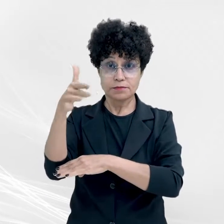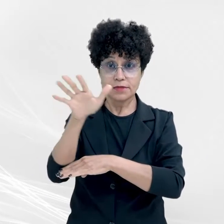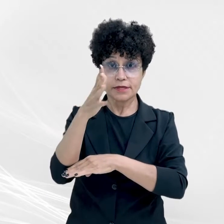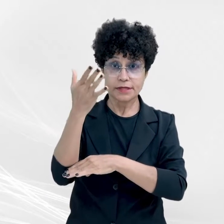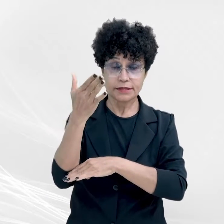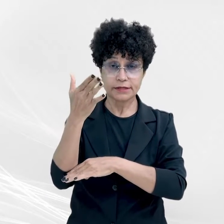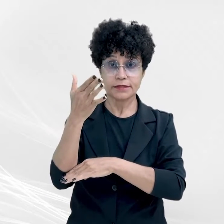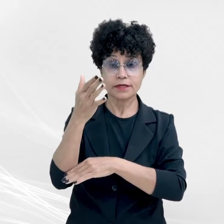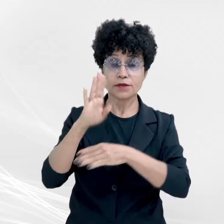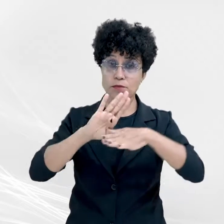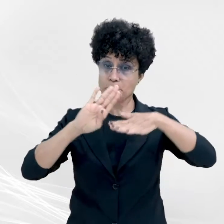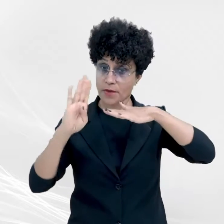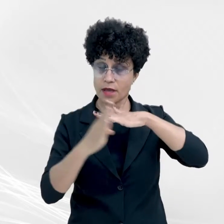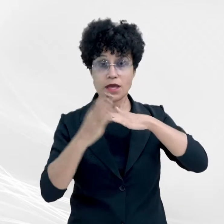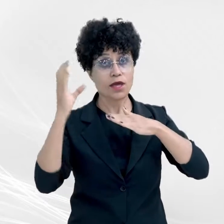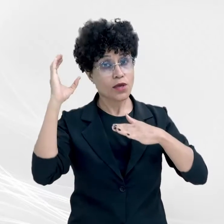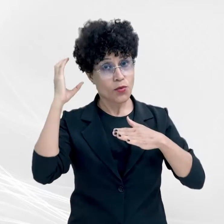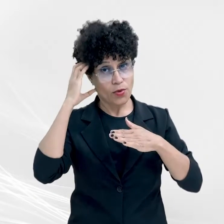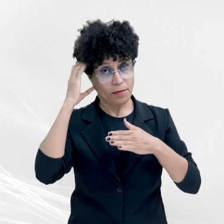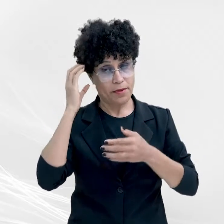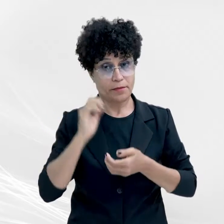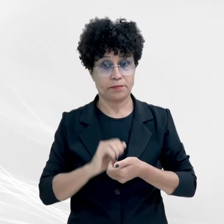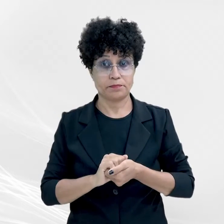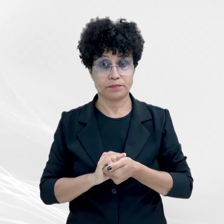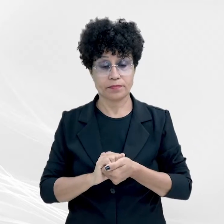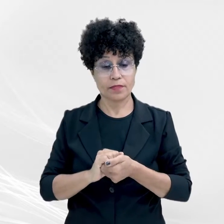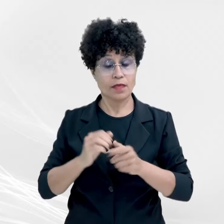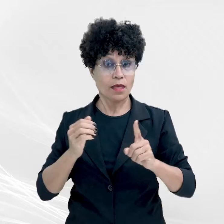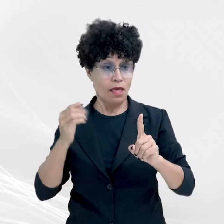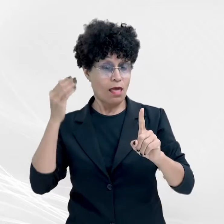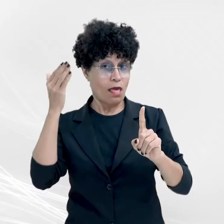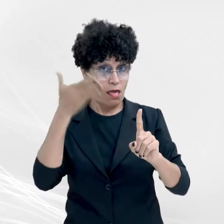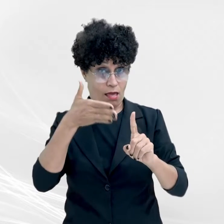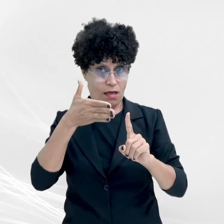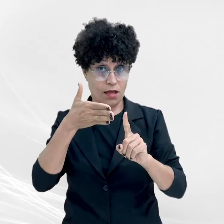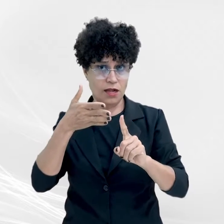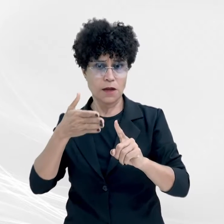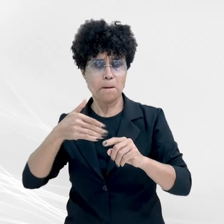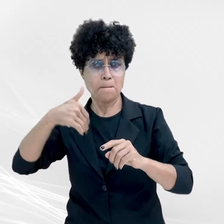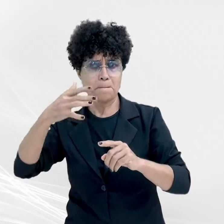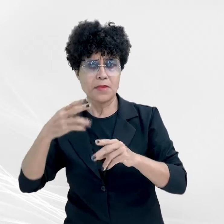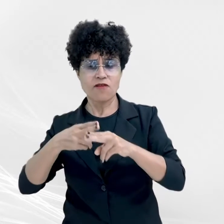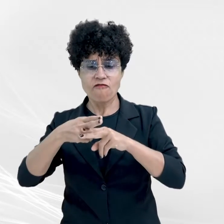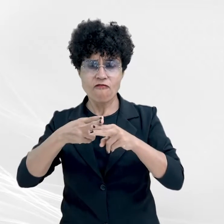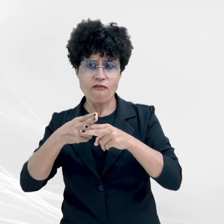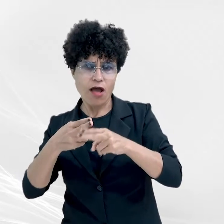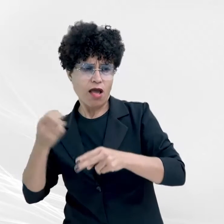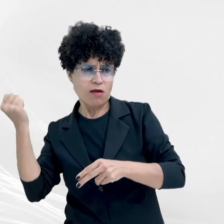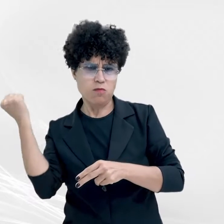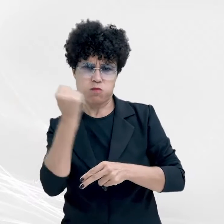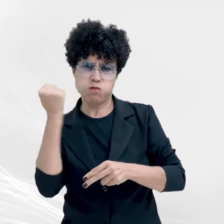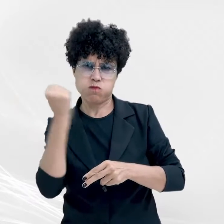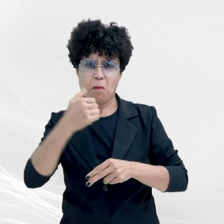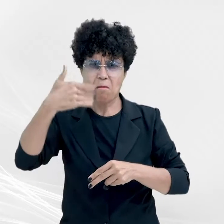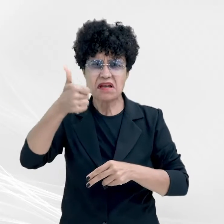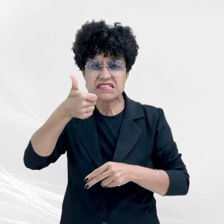em Cuiabá. Na ocasião, o réu desferiu mais de 15 golpes de faca contra a sua esposa, Aline